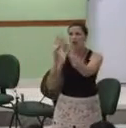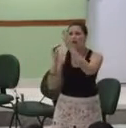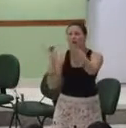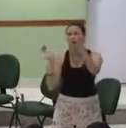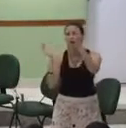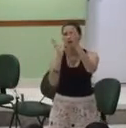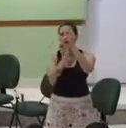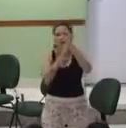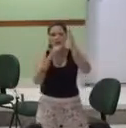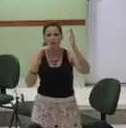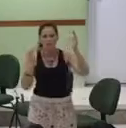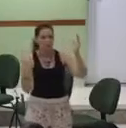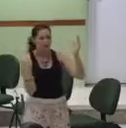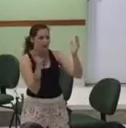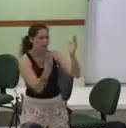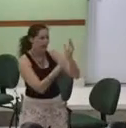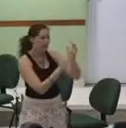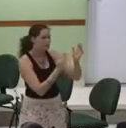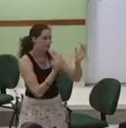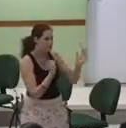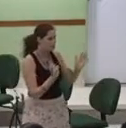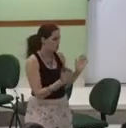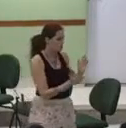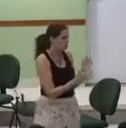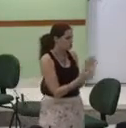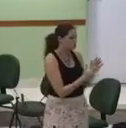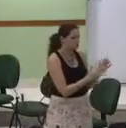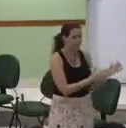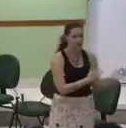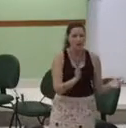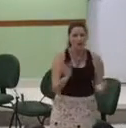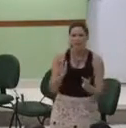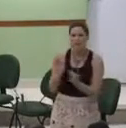Mesmo Jesus de Nazareth